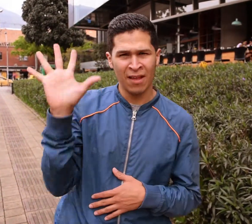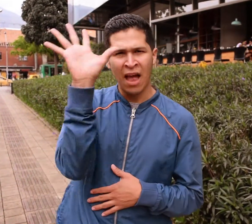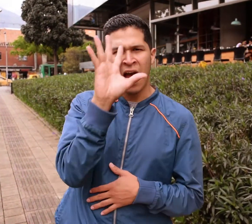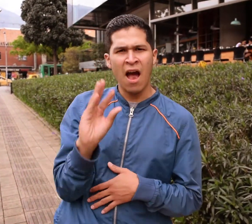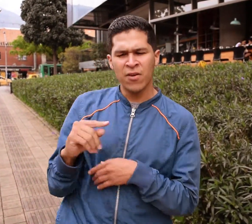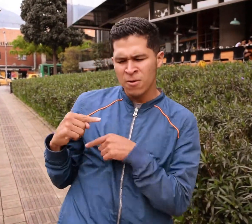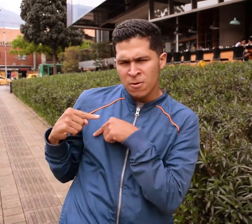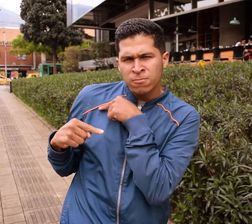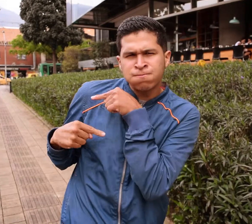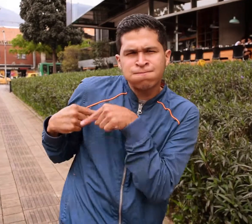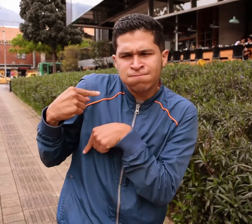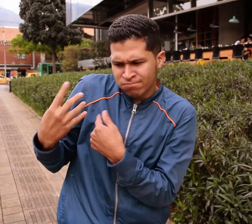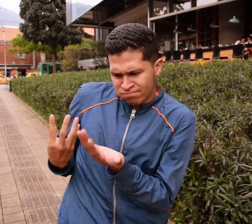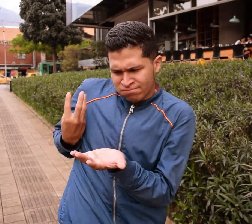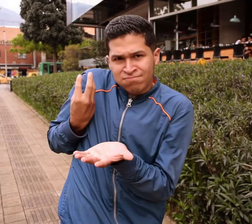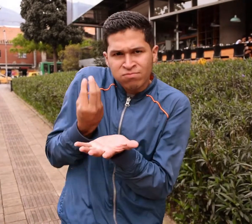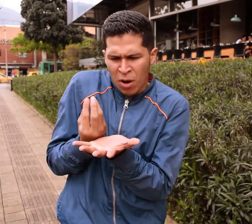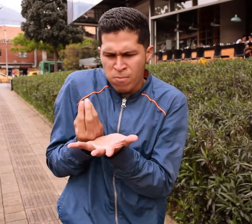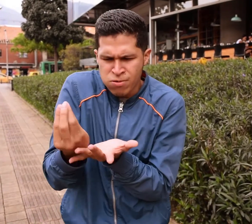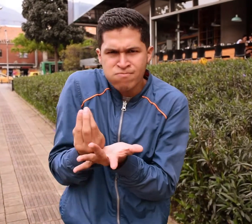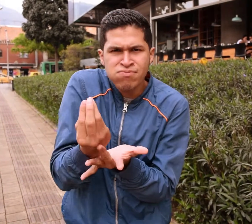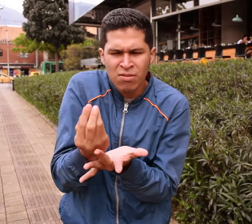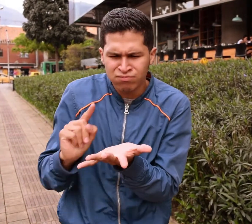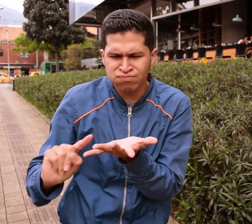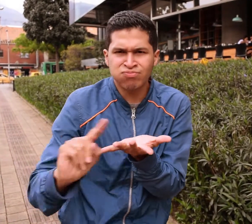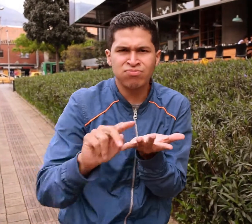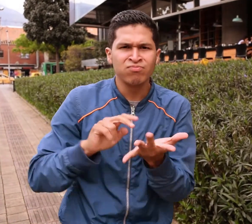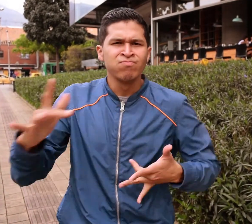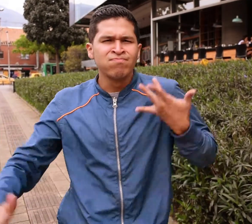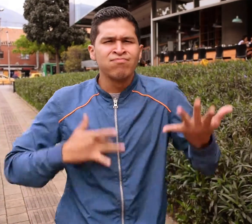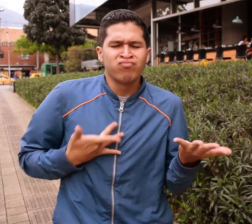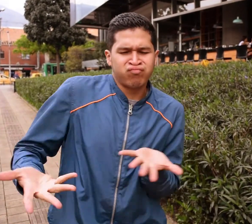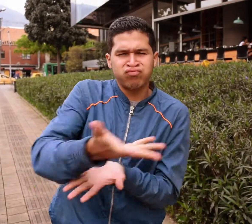El Camino Andar de la Afrodescendencia en Clave de Ullamá para vivir sabroso.